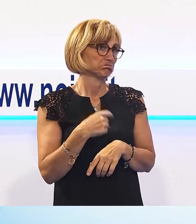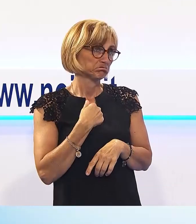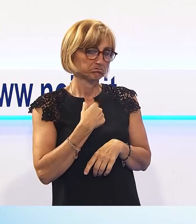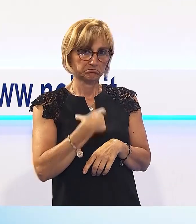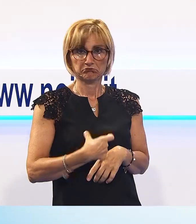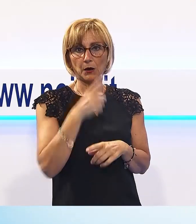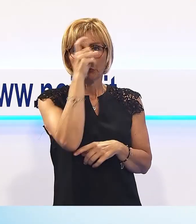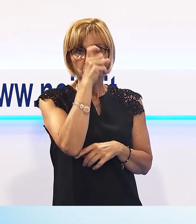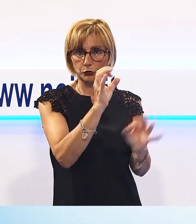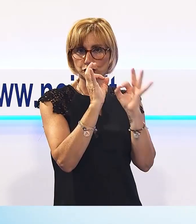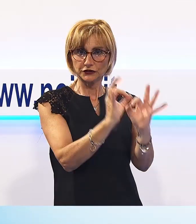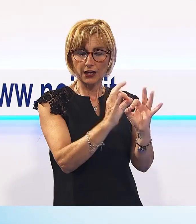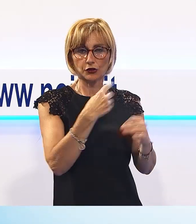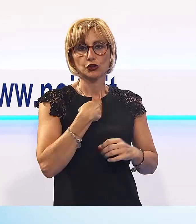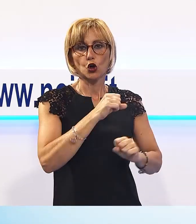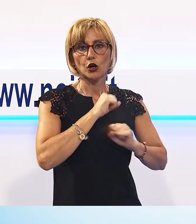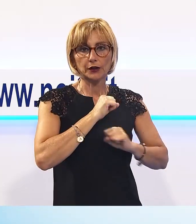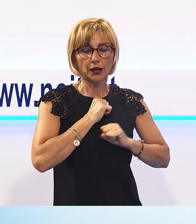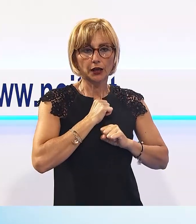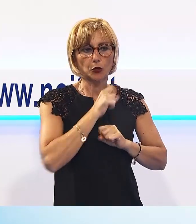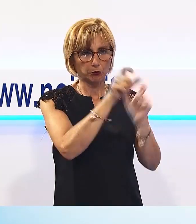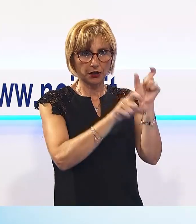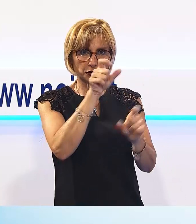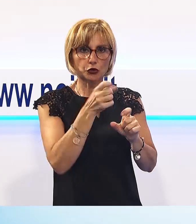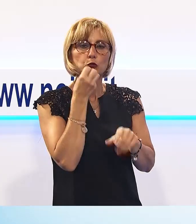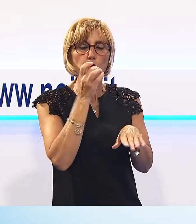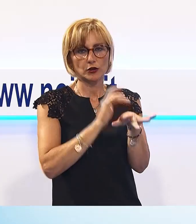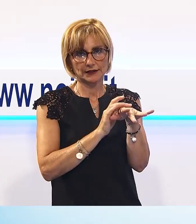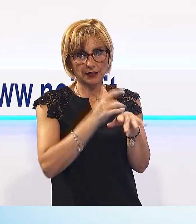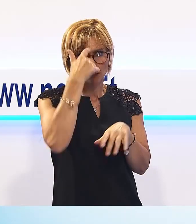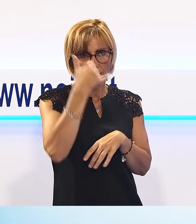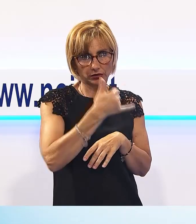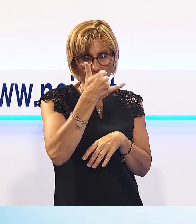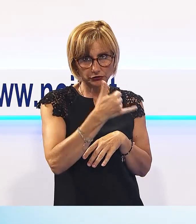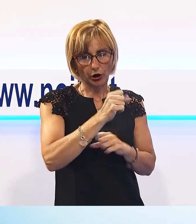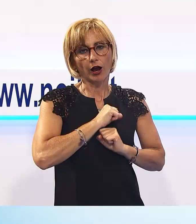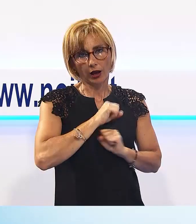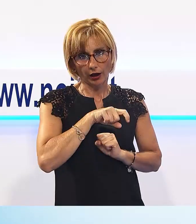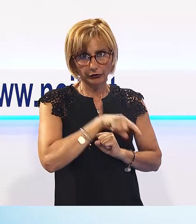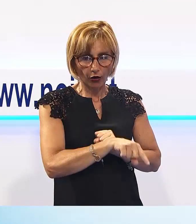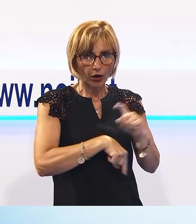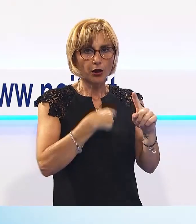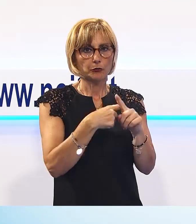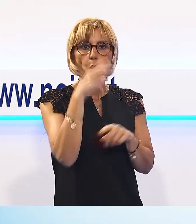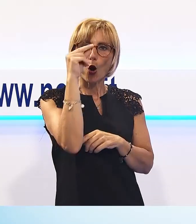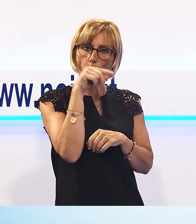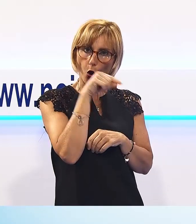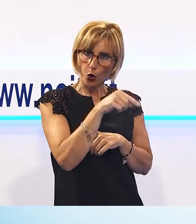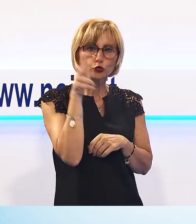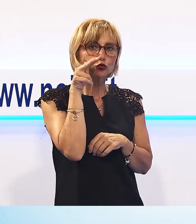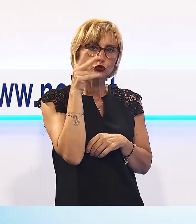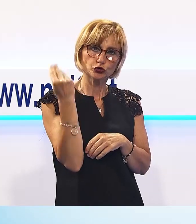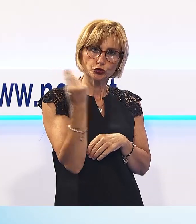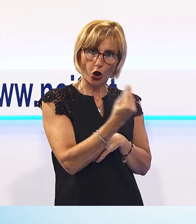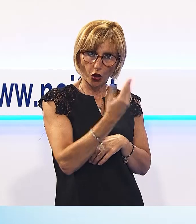perché io credo nel buon senso delle persone, nell'intelligenza delle persone, e siccome ho avuto la fortuna pur di conoscere il soprintendente, mi